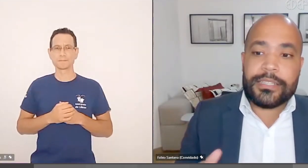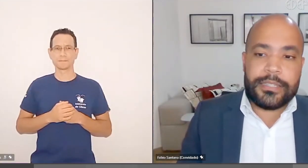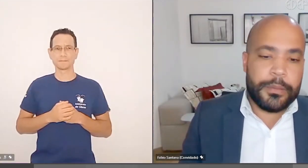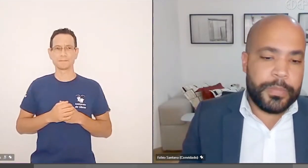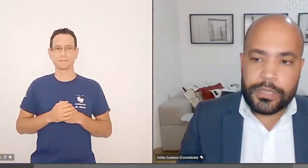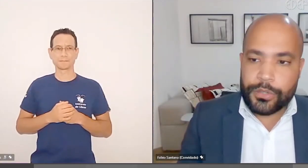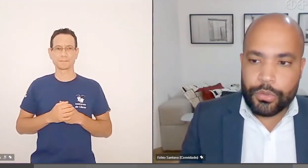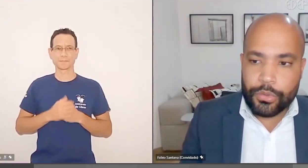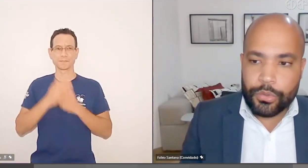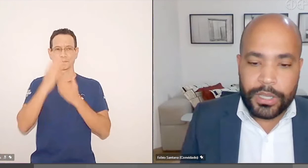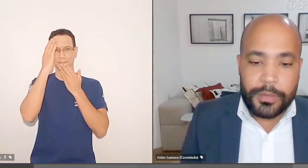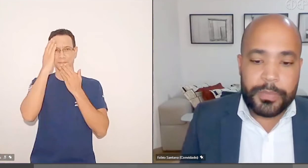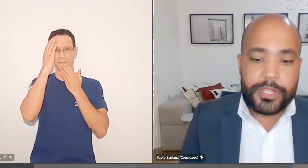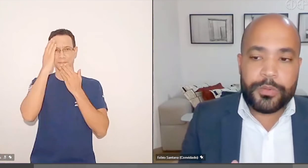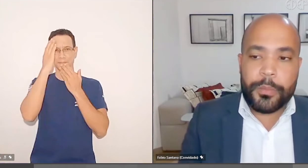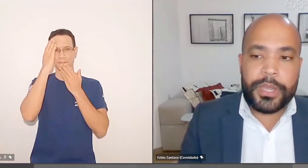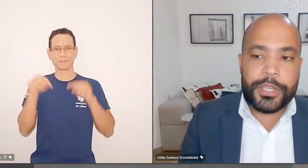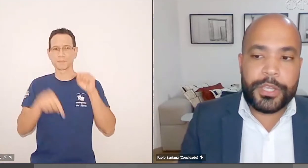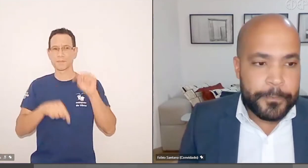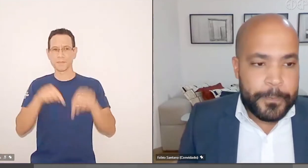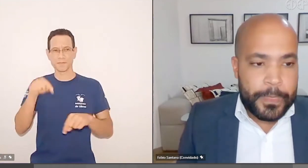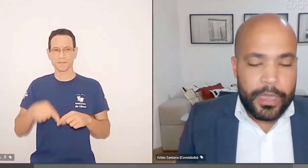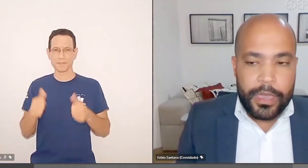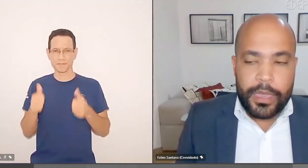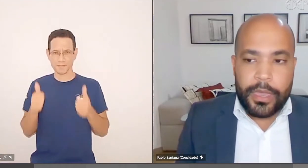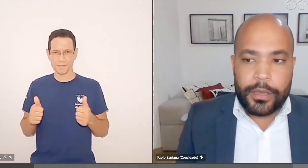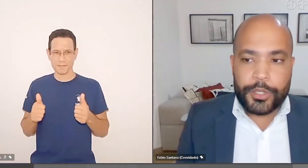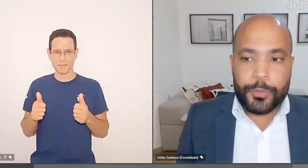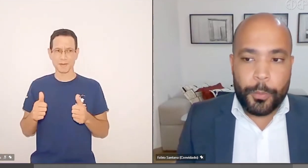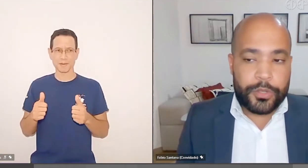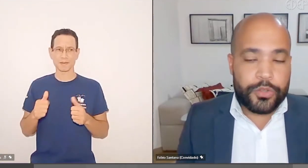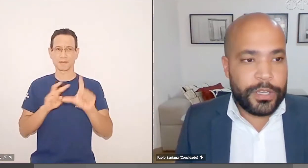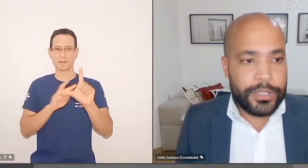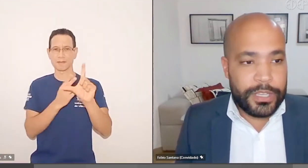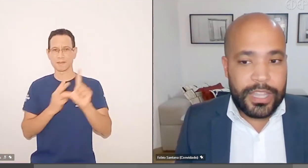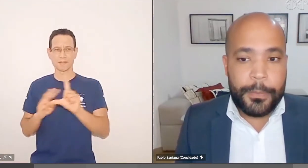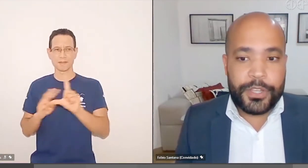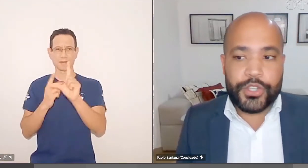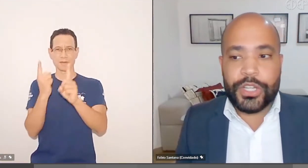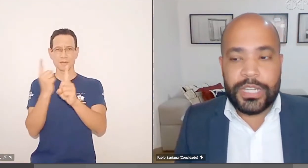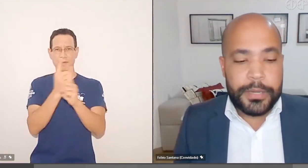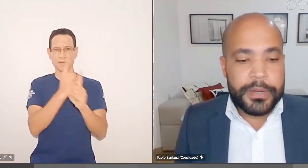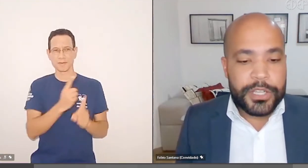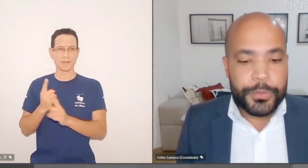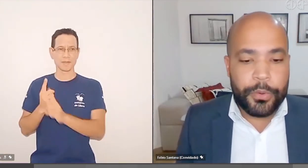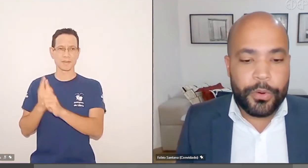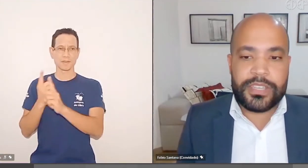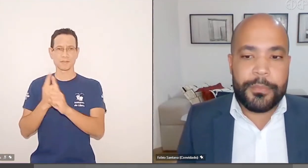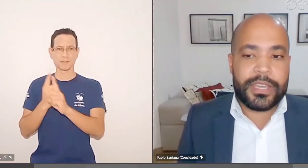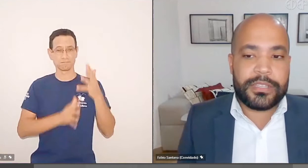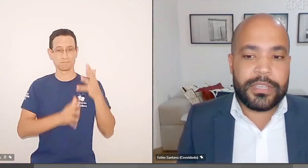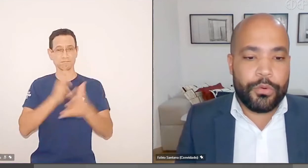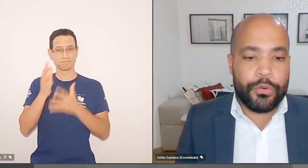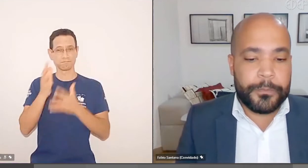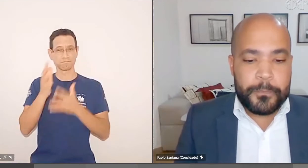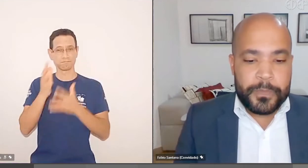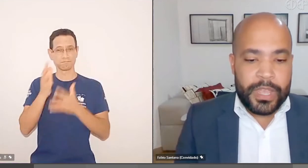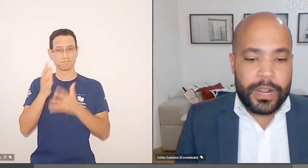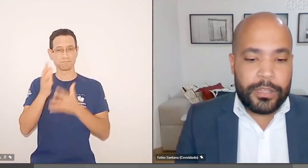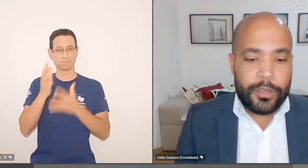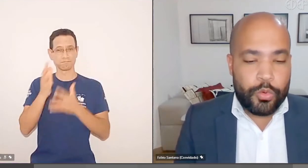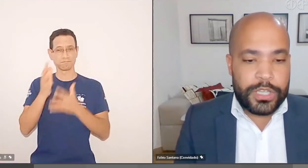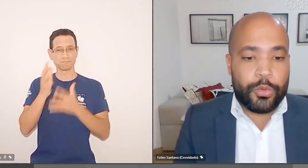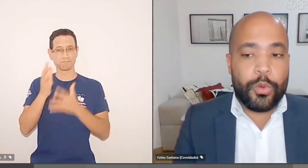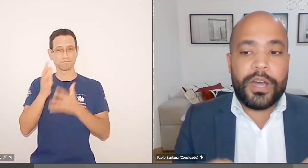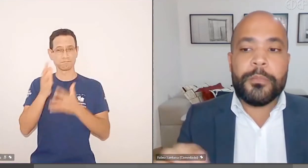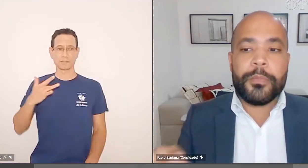Quero agradecer a presença de todos que estão aqui, principalmente o pessoal de intérprete de Libras, porque a gente sabe que a saúde,